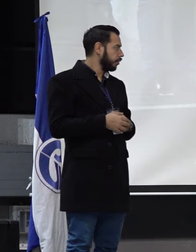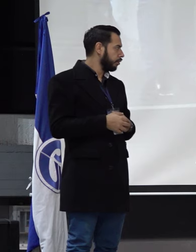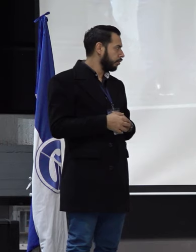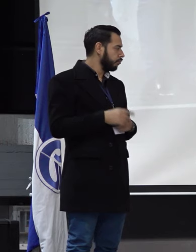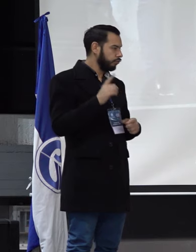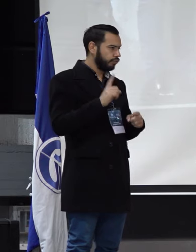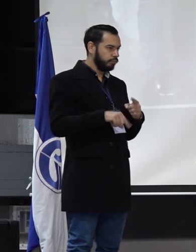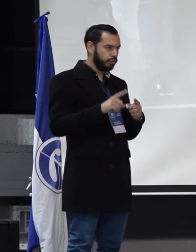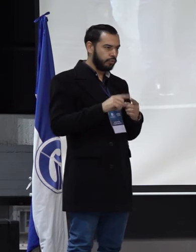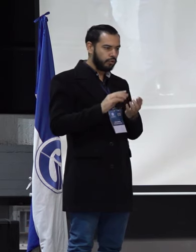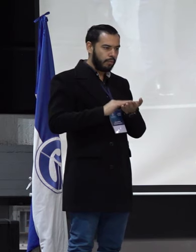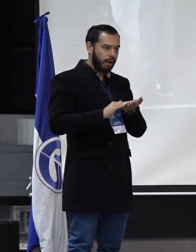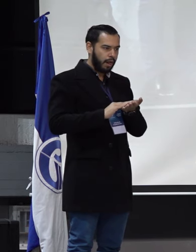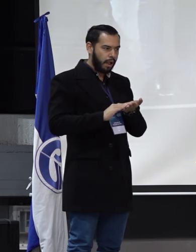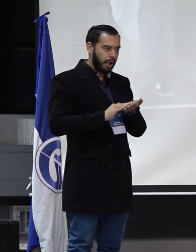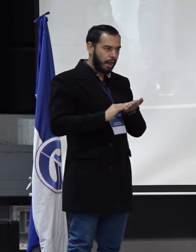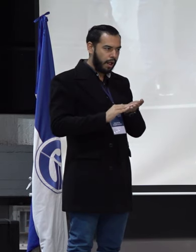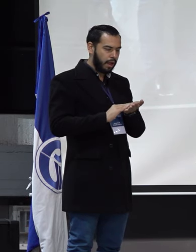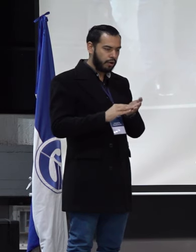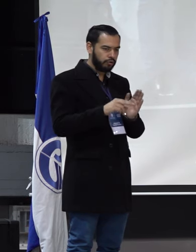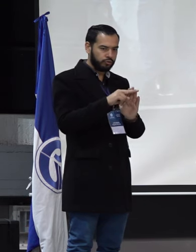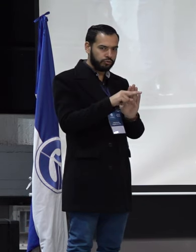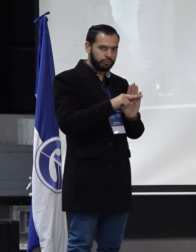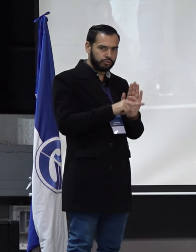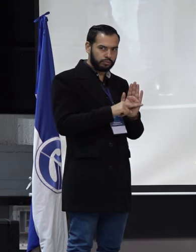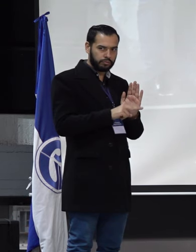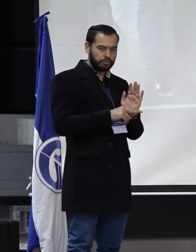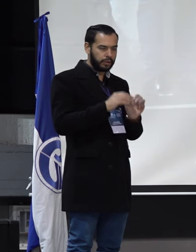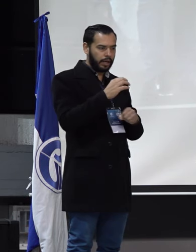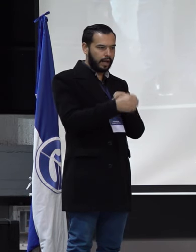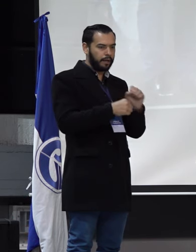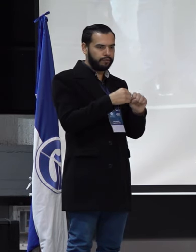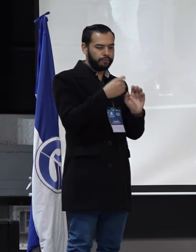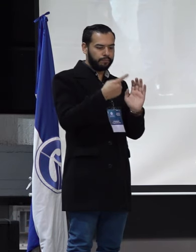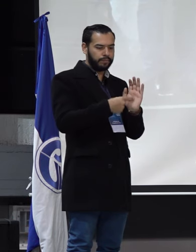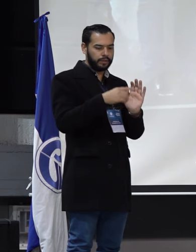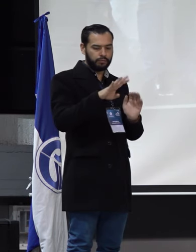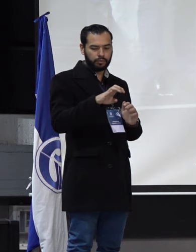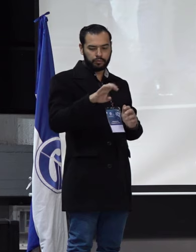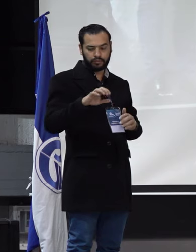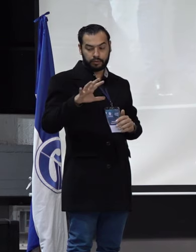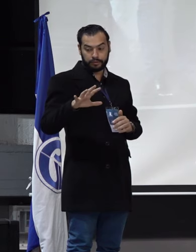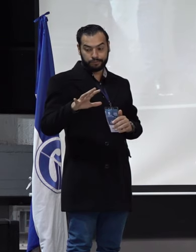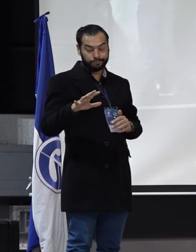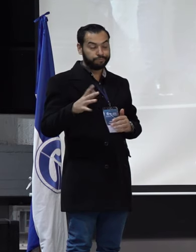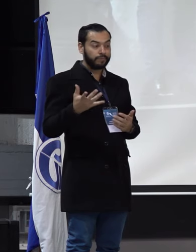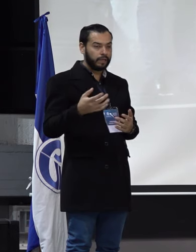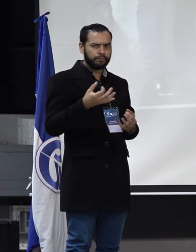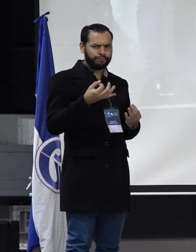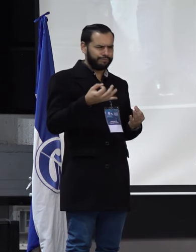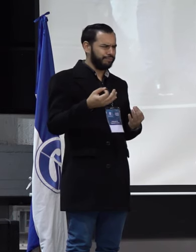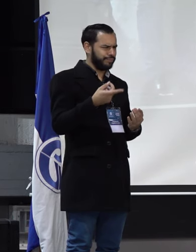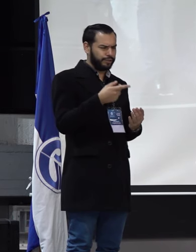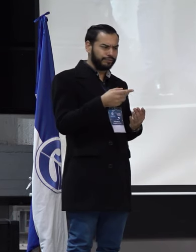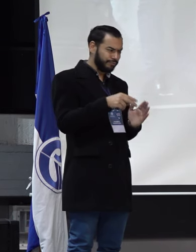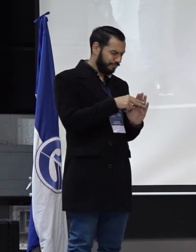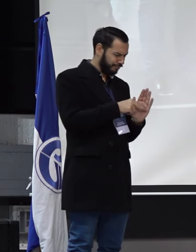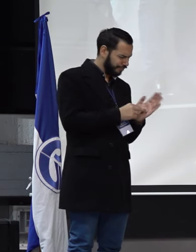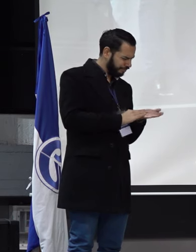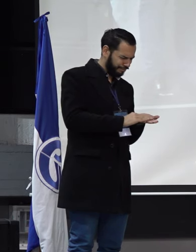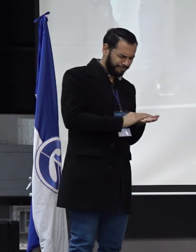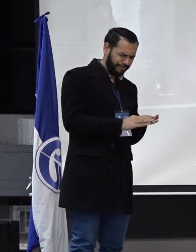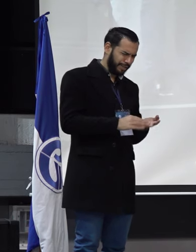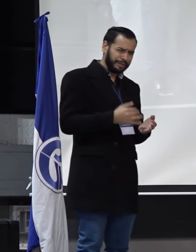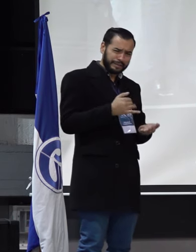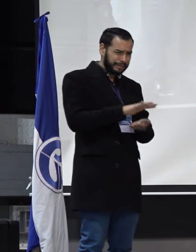actualizar la normatividad desde el año 1995. Esa es la realidad. Eso no puede seguir pasando. Nosotros